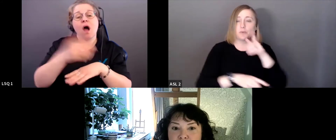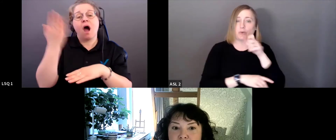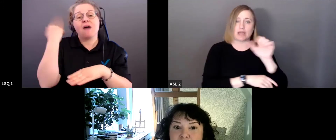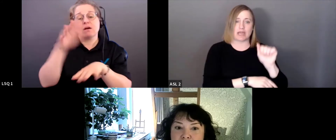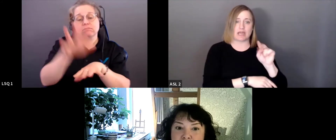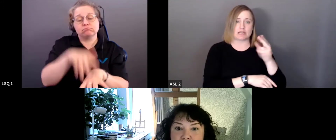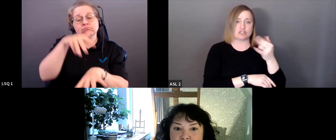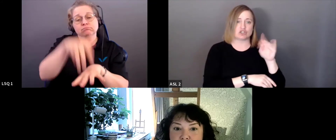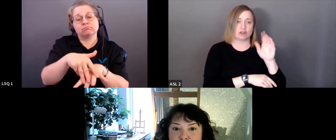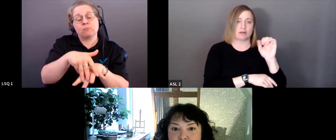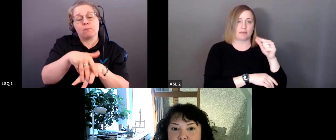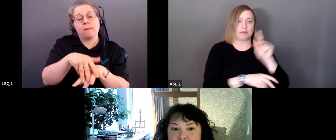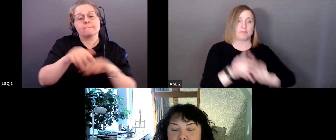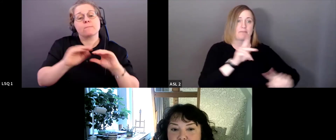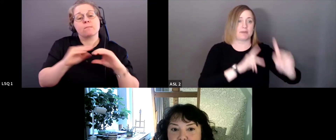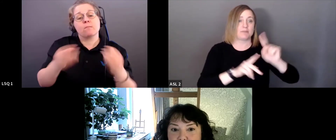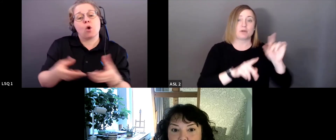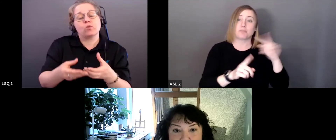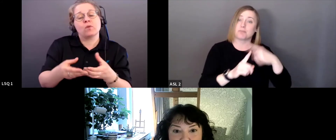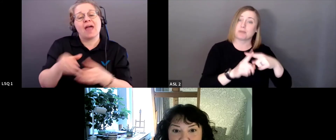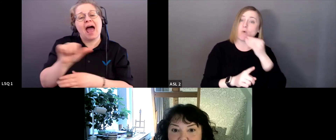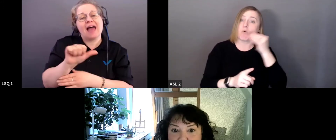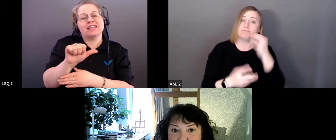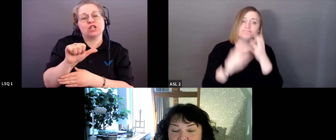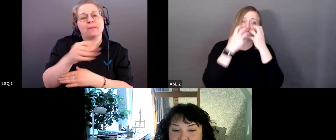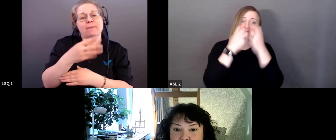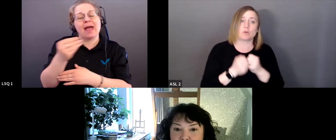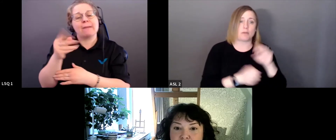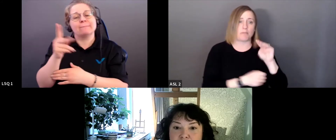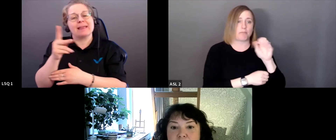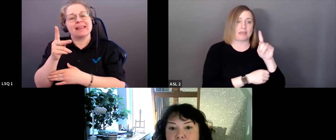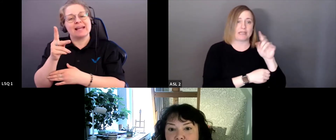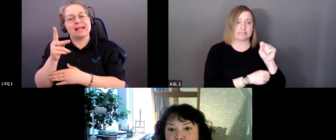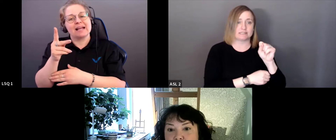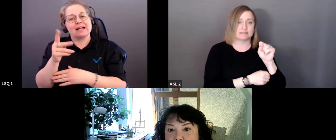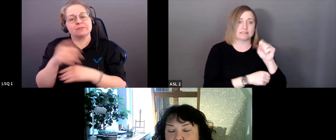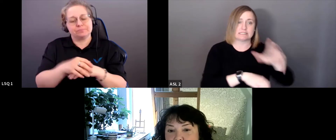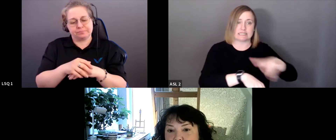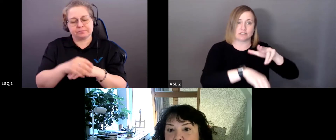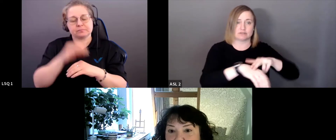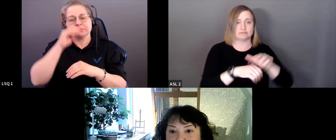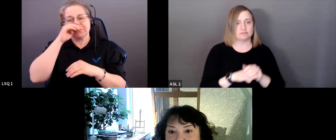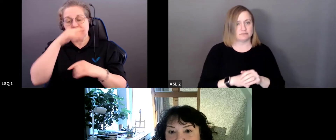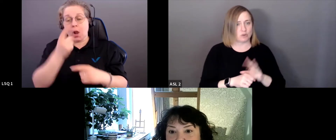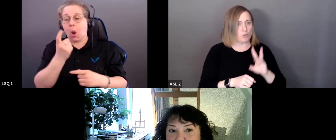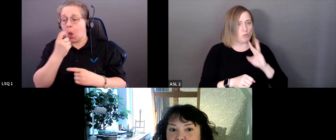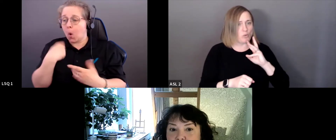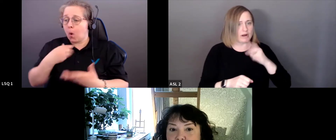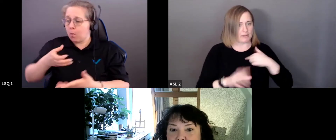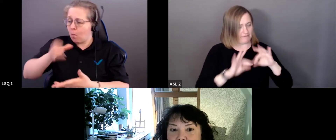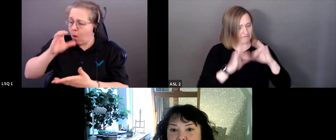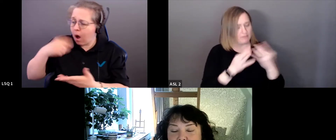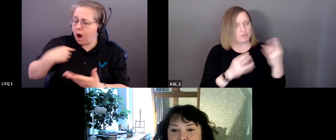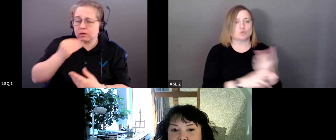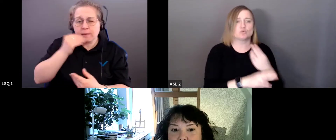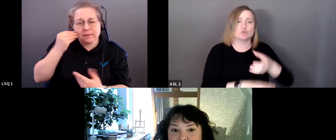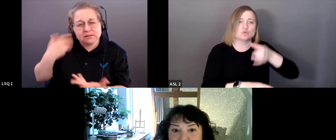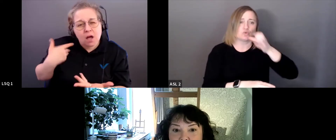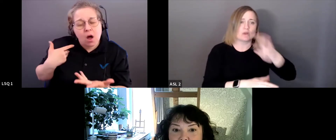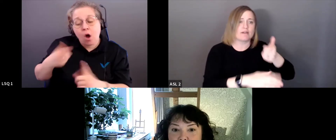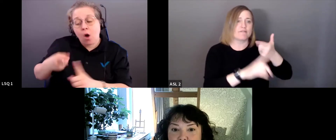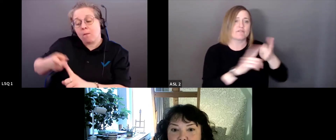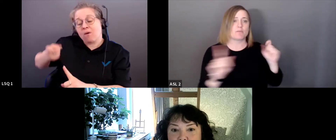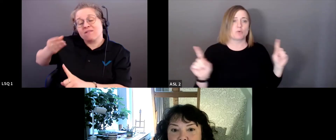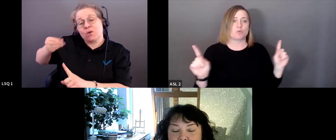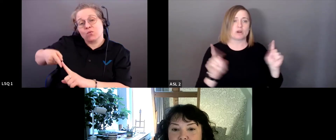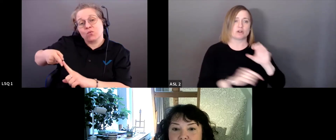Anishnabeg et patrie de la nation Métis. L'eau que ma famille et moi buvons provient de